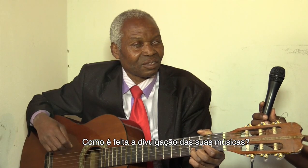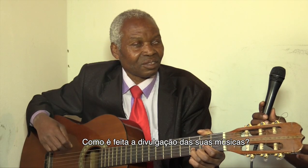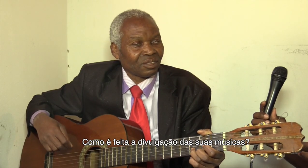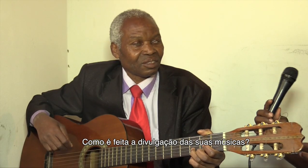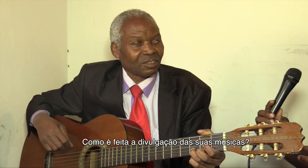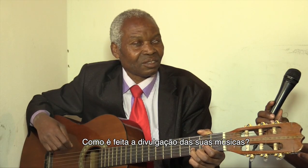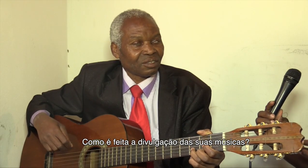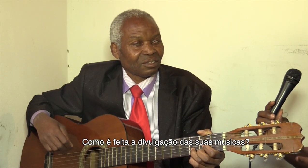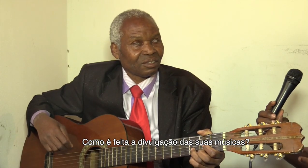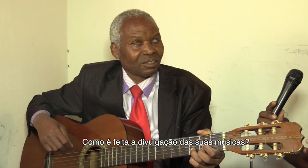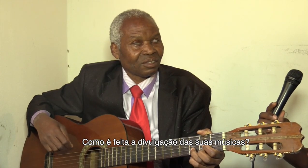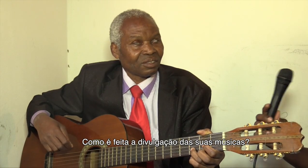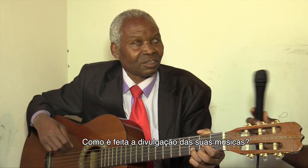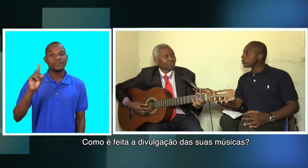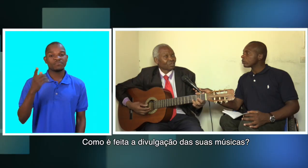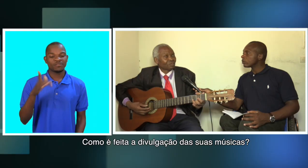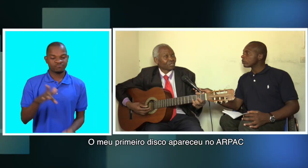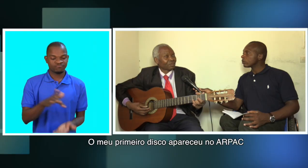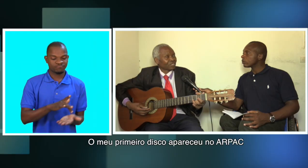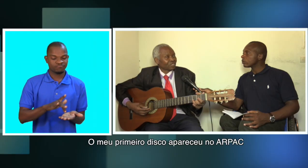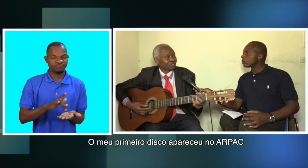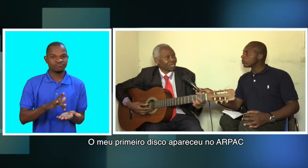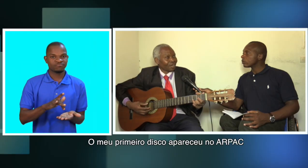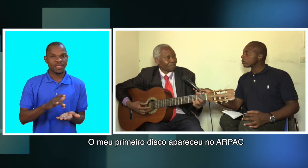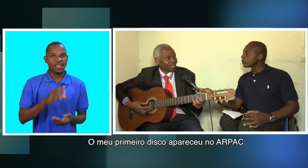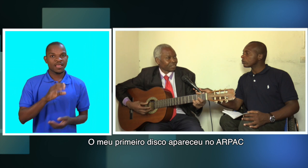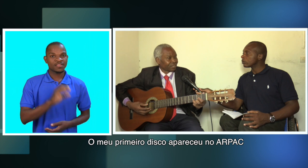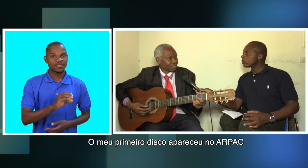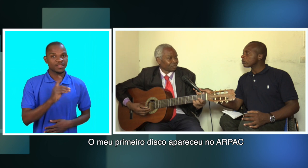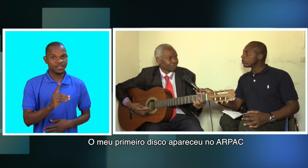suas músicas o meu primeiro disco apareceu